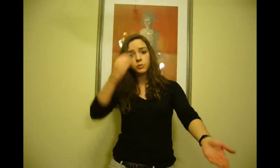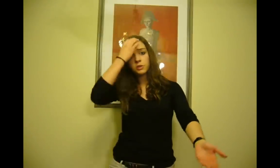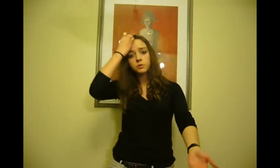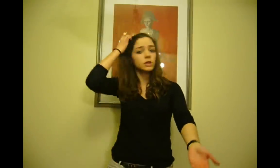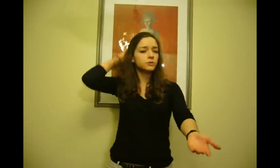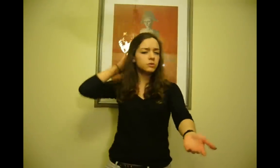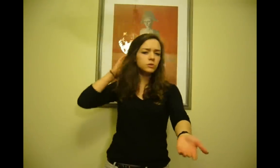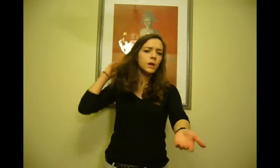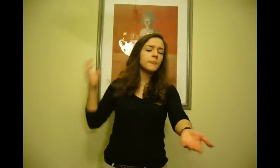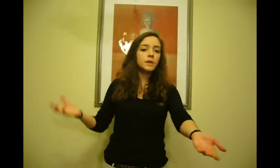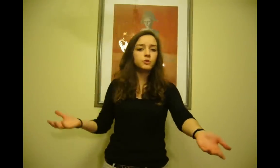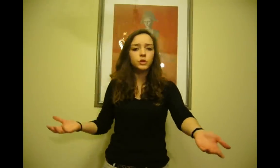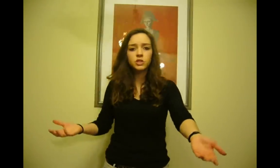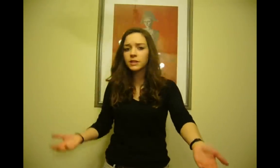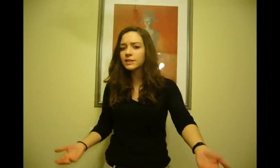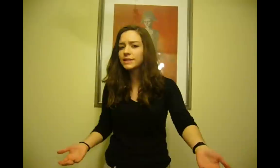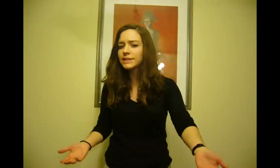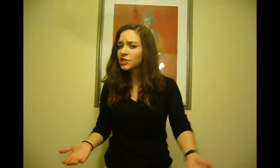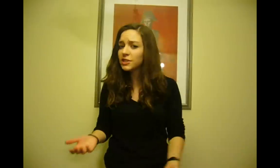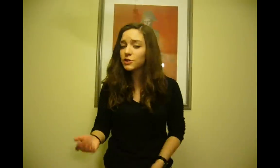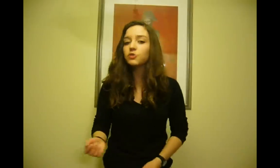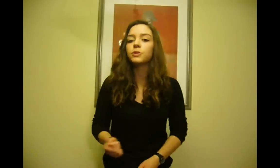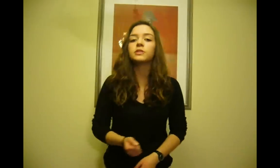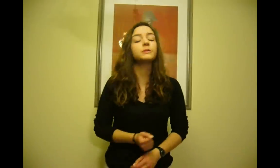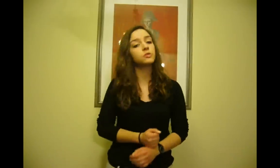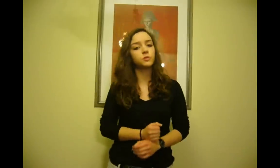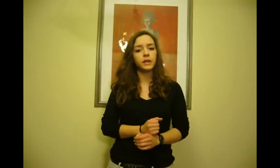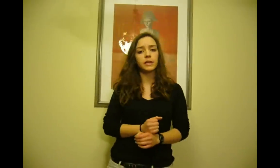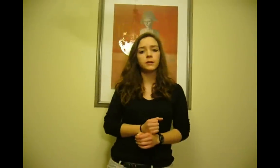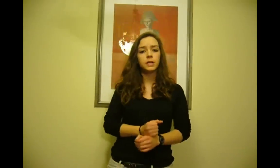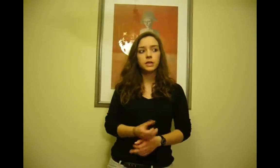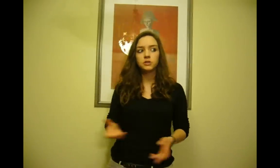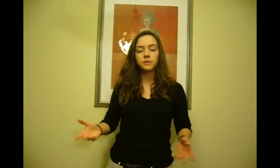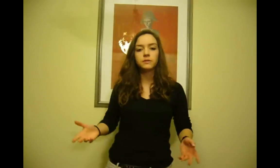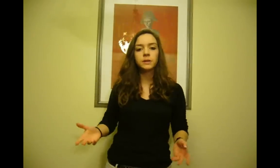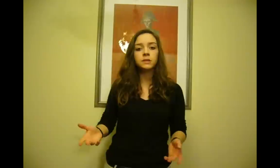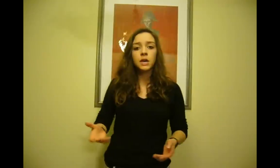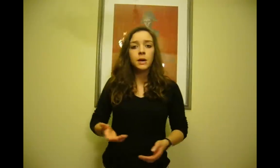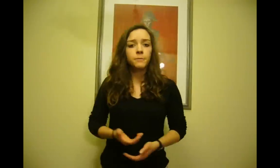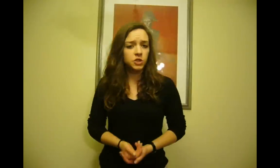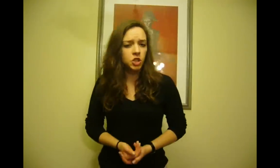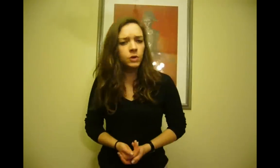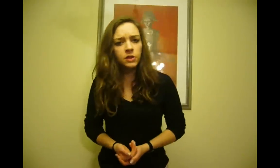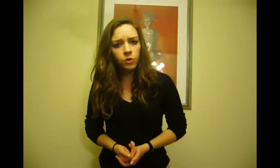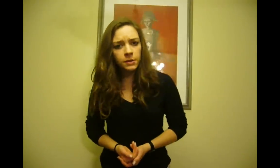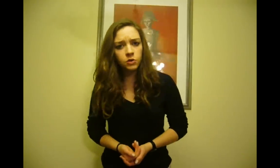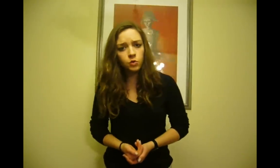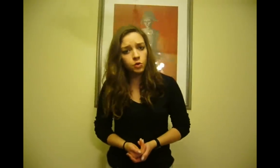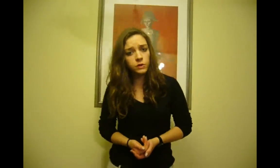próximas do zero absoluto e a pressões de cerca de 600 metros superiores à pressão atmosférica. Isto, evidentemente, fascinou e intrigou imenso os